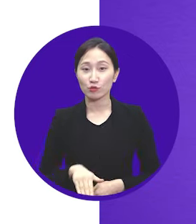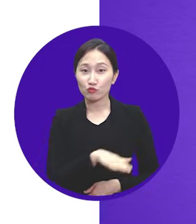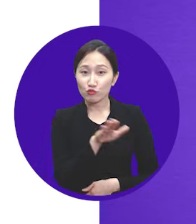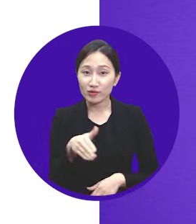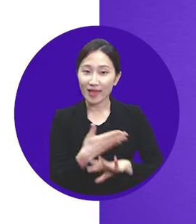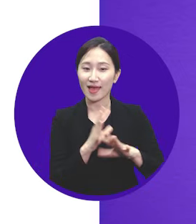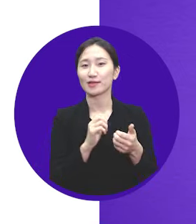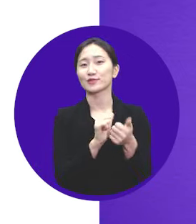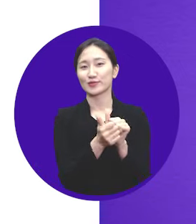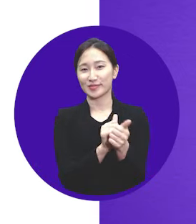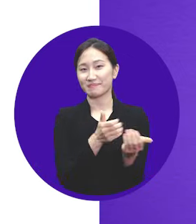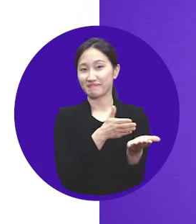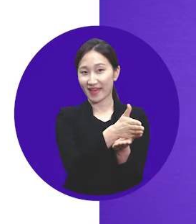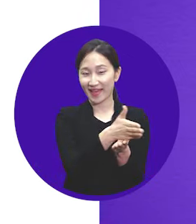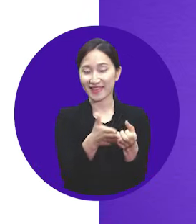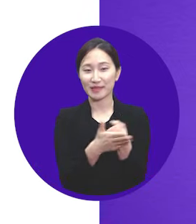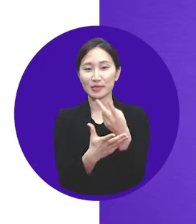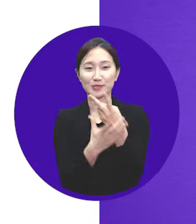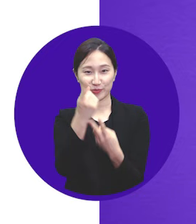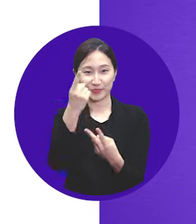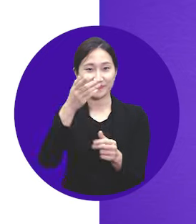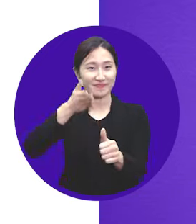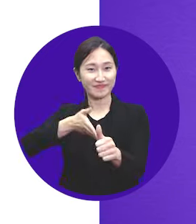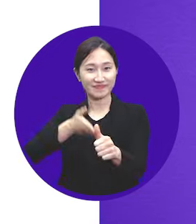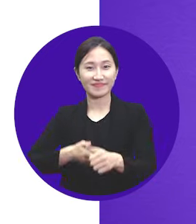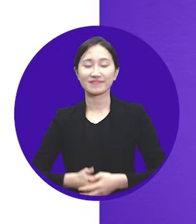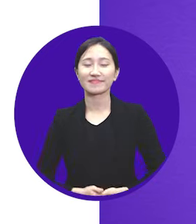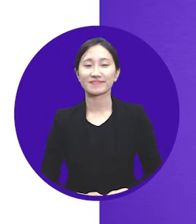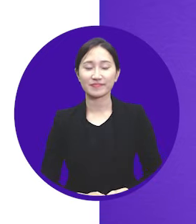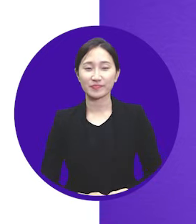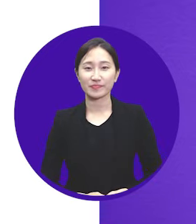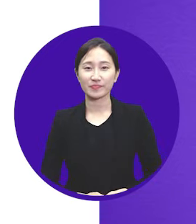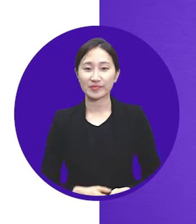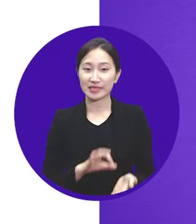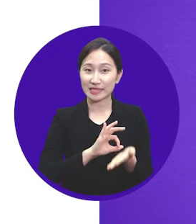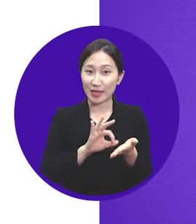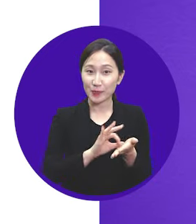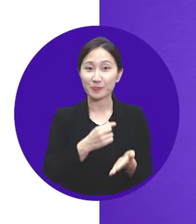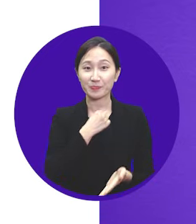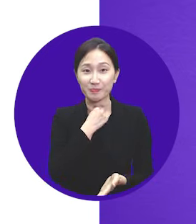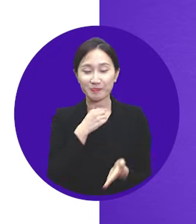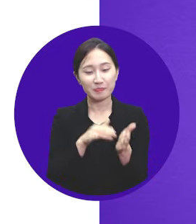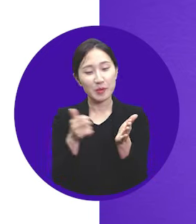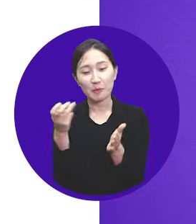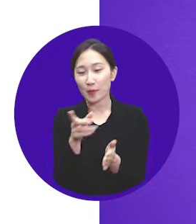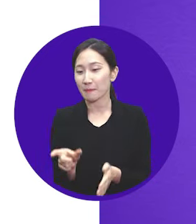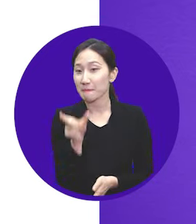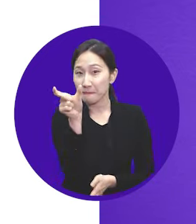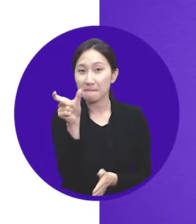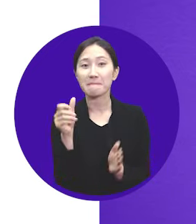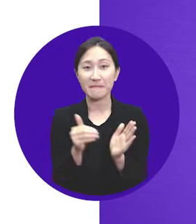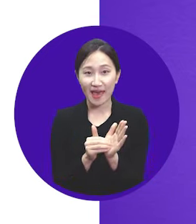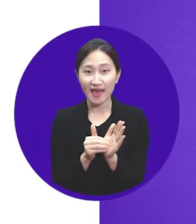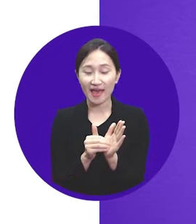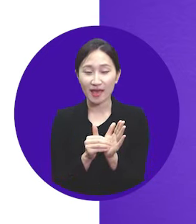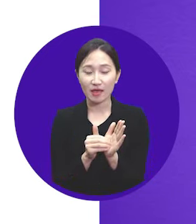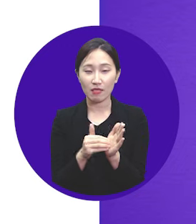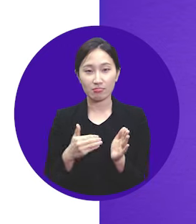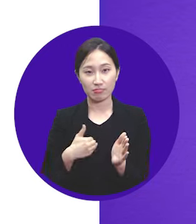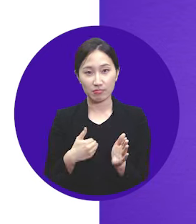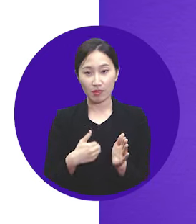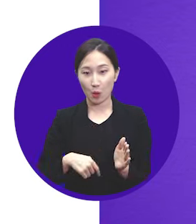저희는 해외 주식을 거래할 거니까 종합으로 선택할게요. 사용하실 계좌 비밀번호를 입력해 주신 다음